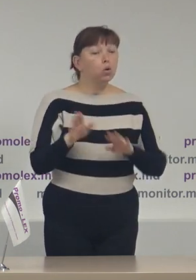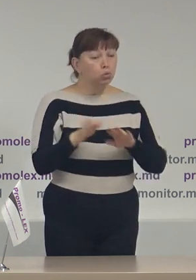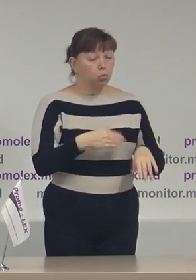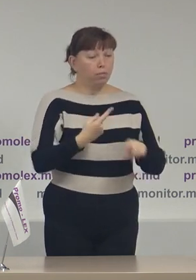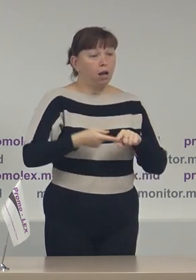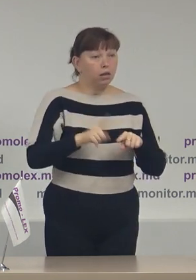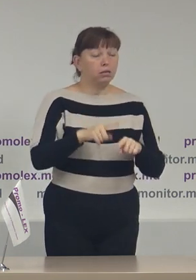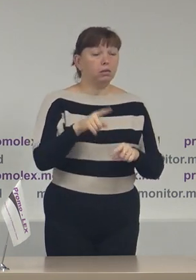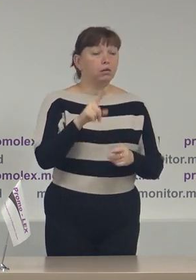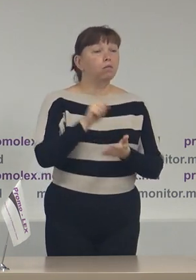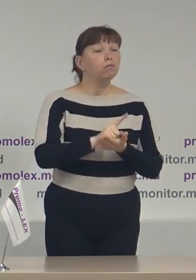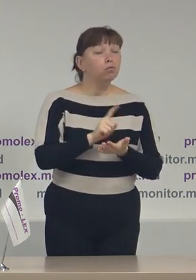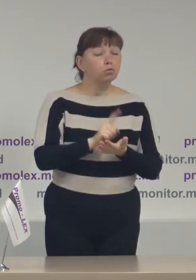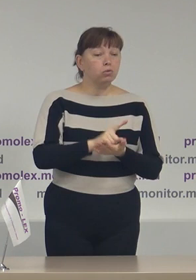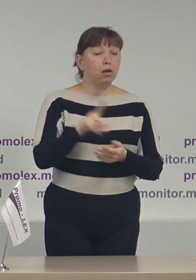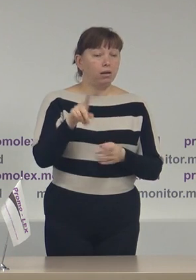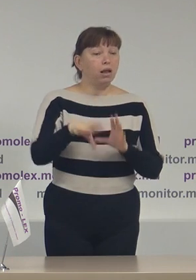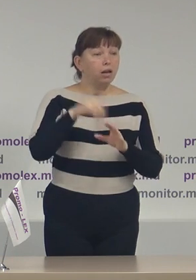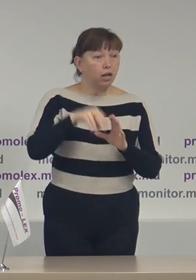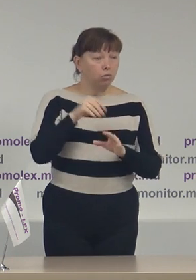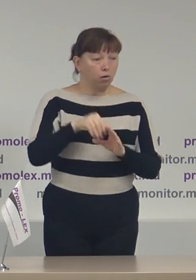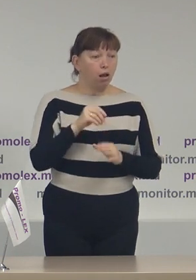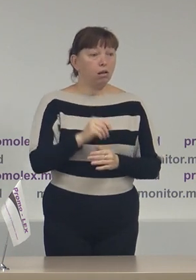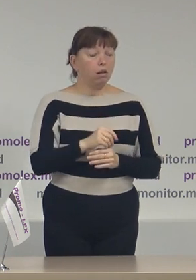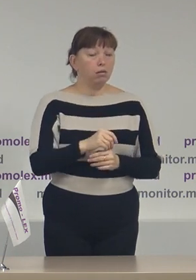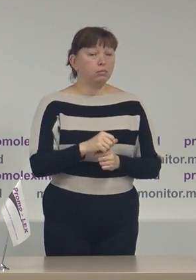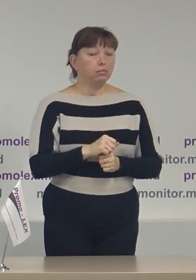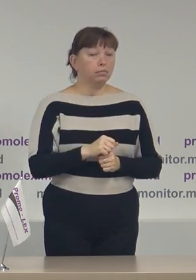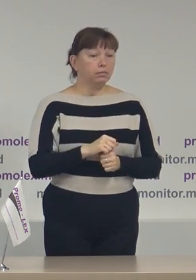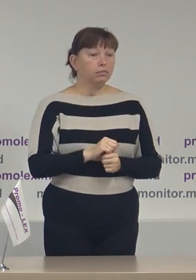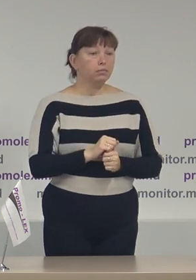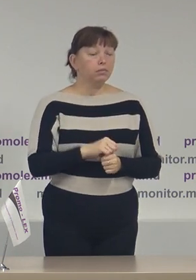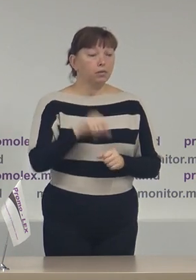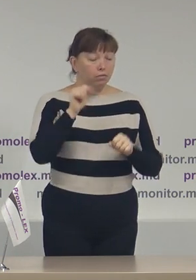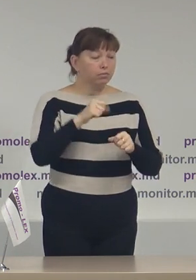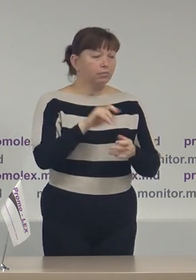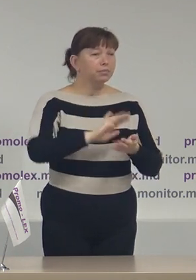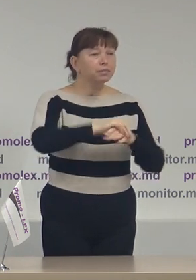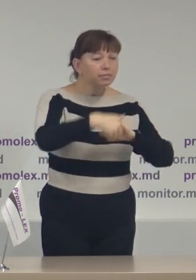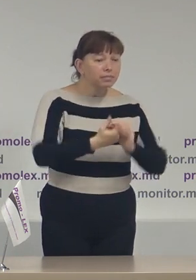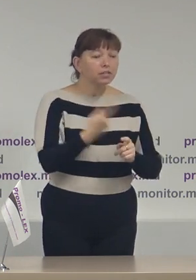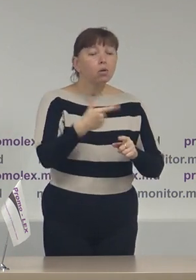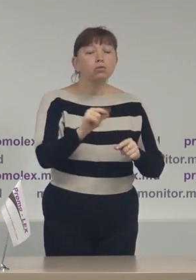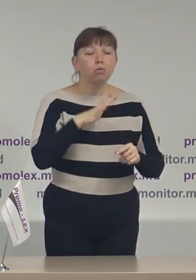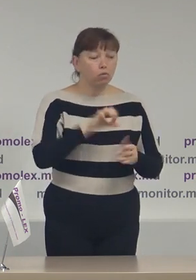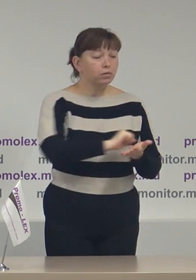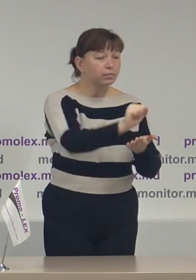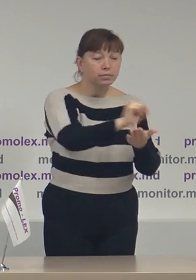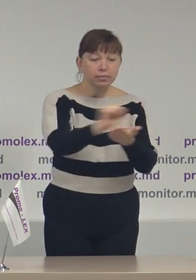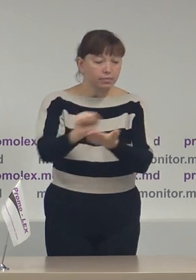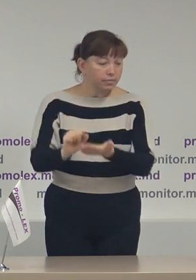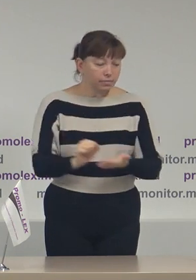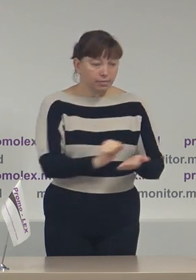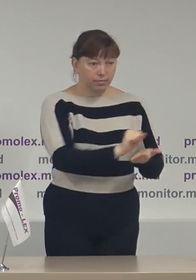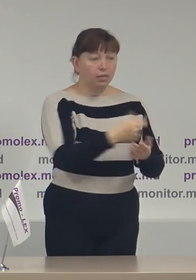funcționare electoral vor efectua, eventual, dezinfectarea acelor suprafețe cu care a intrat